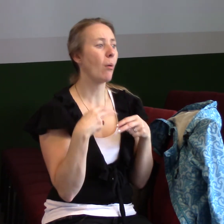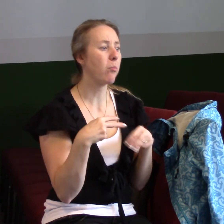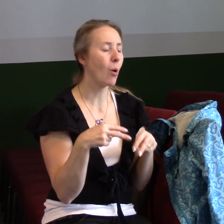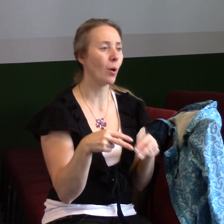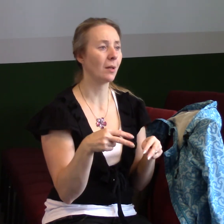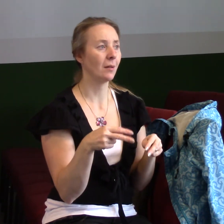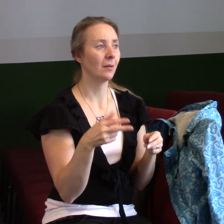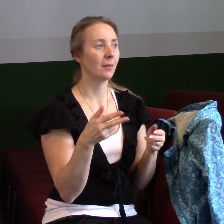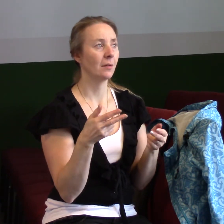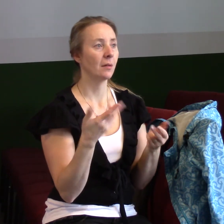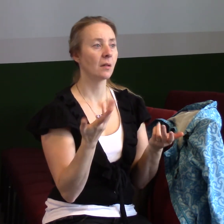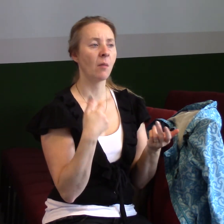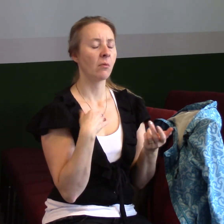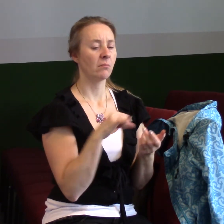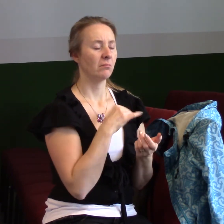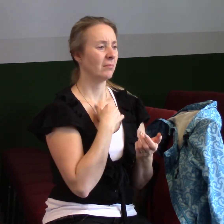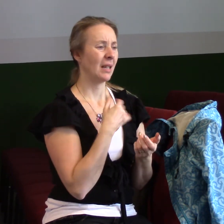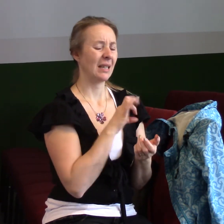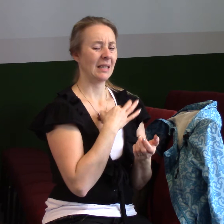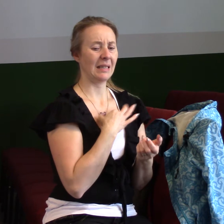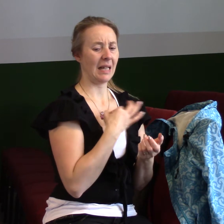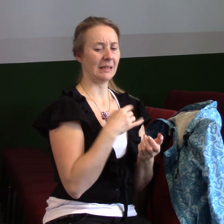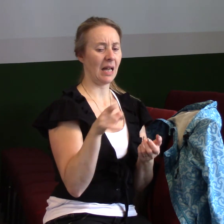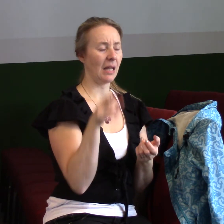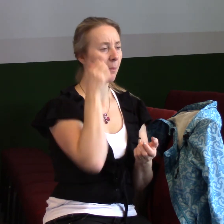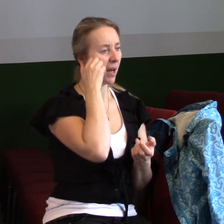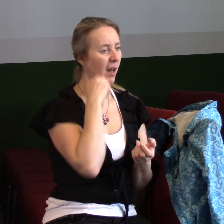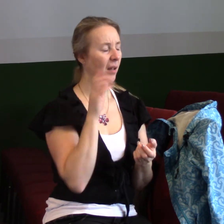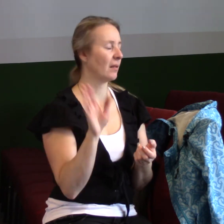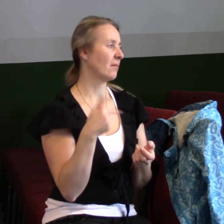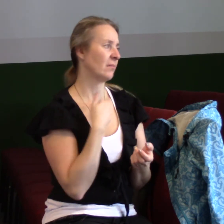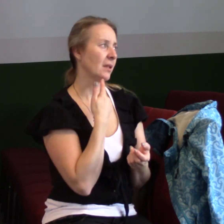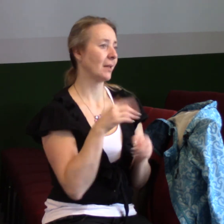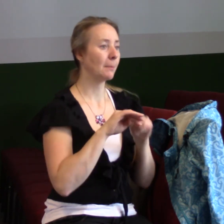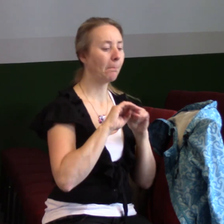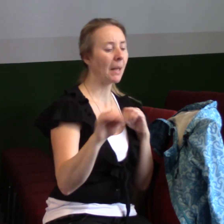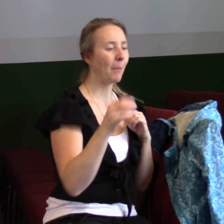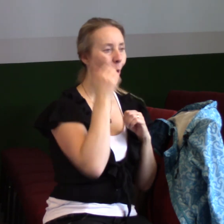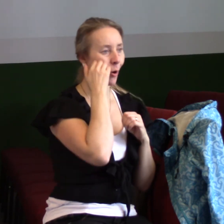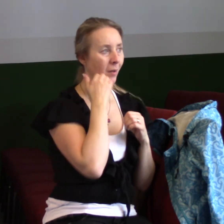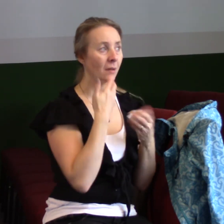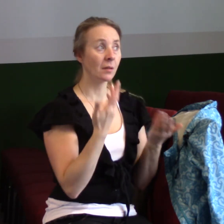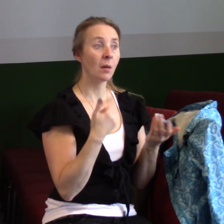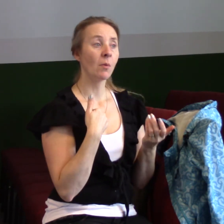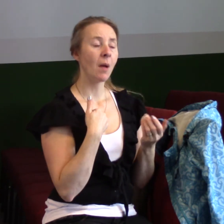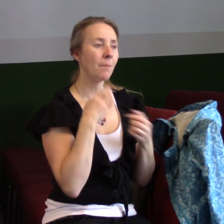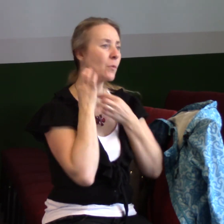máme nezájem o lidi. Byli jsme nějak zranění, tak se lidím straníme. Nebo to je o tom, že máme nějaké otroctví ve svém